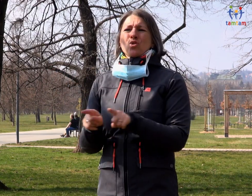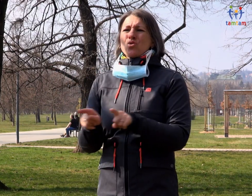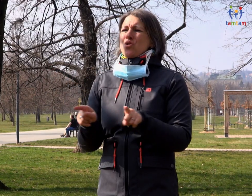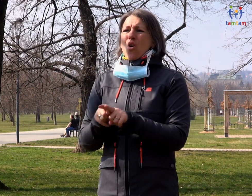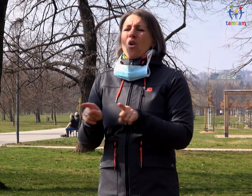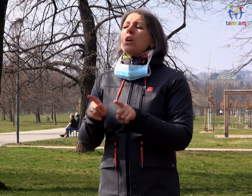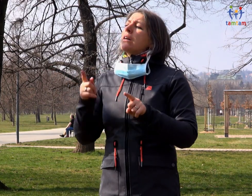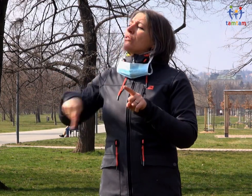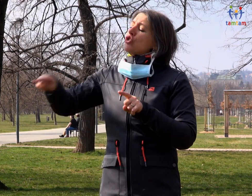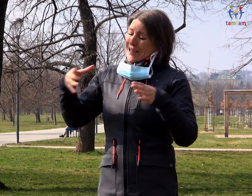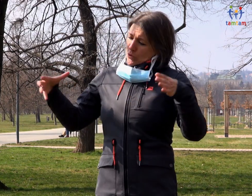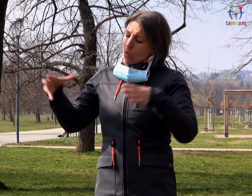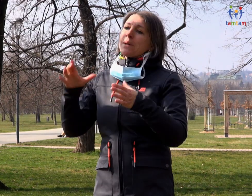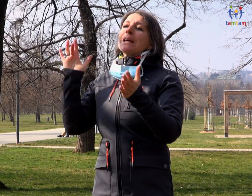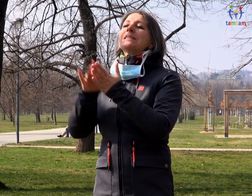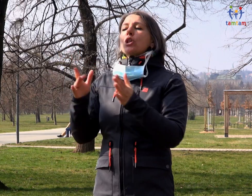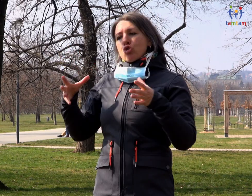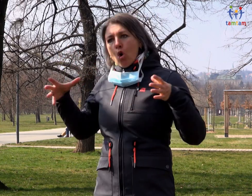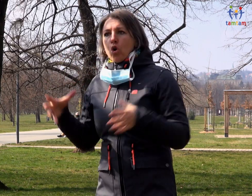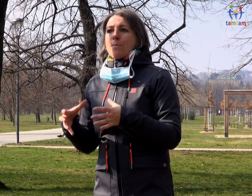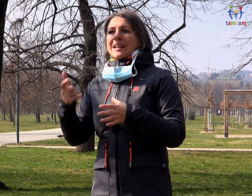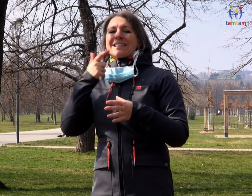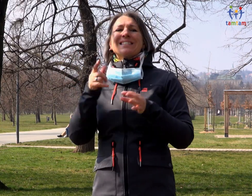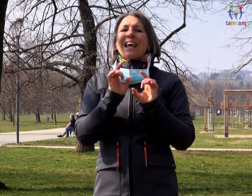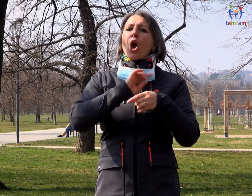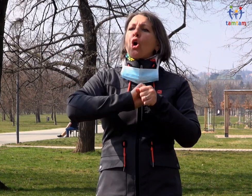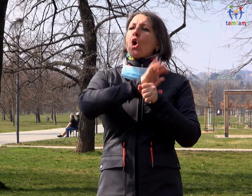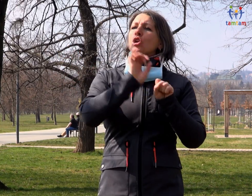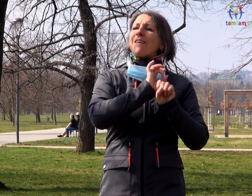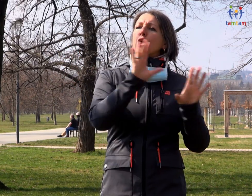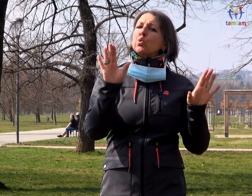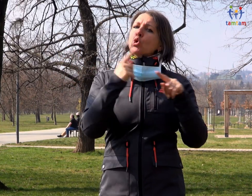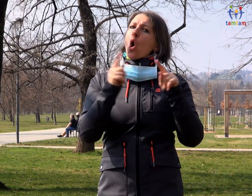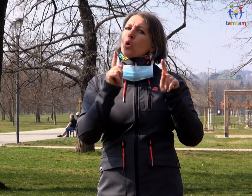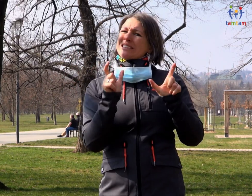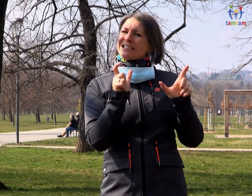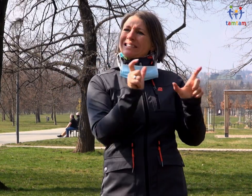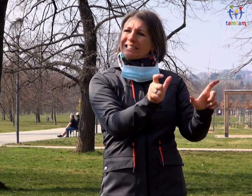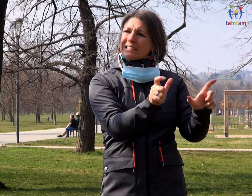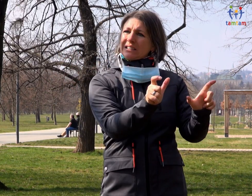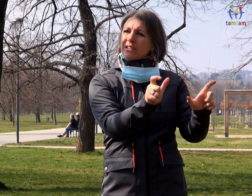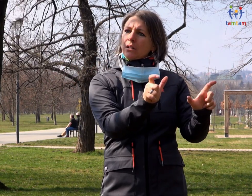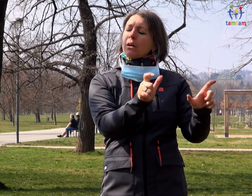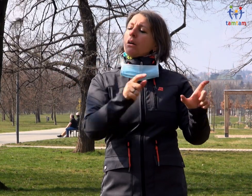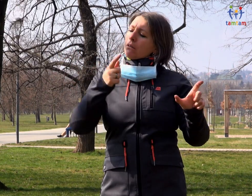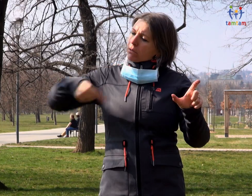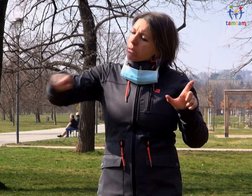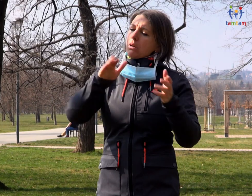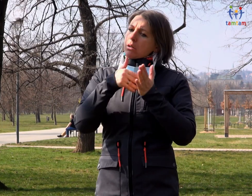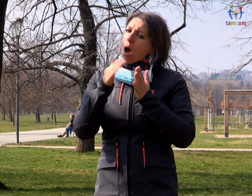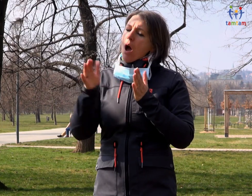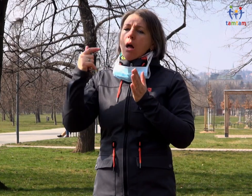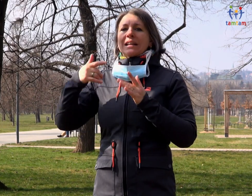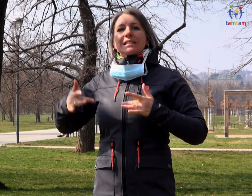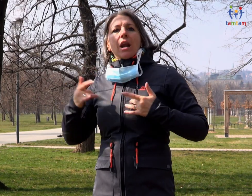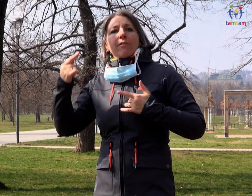šíření té nemoci a abychom si zachovali zdravý rozum a fungovali dál i po překonání